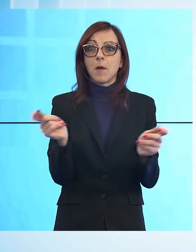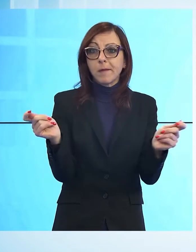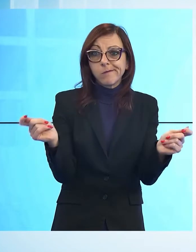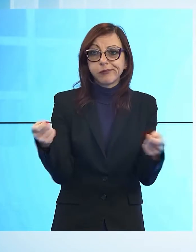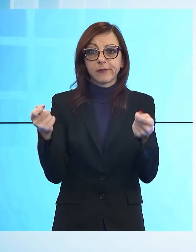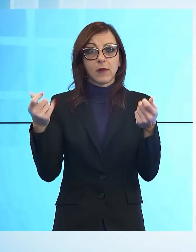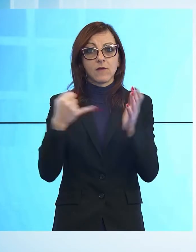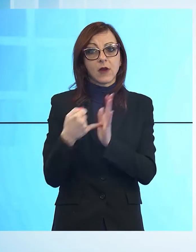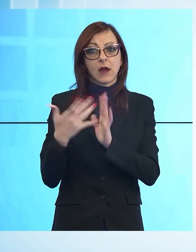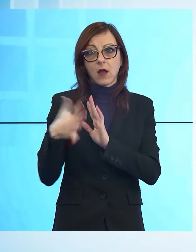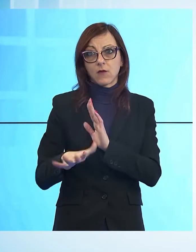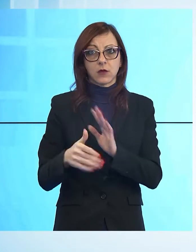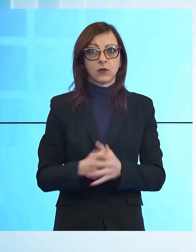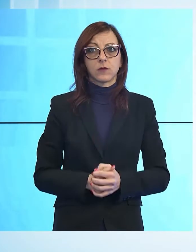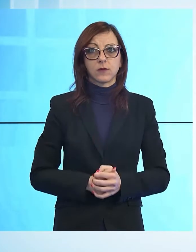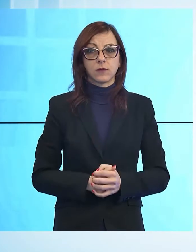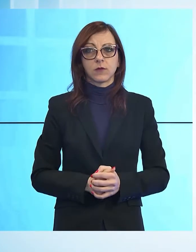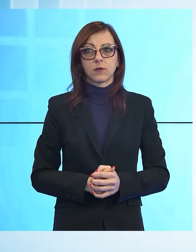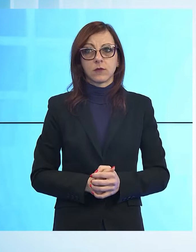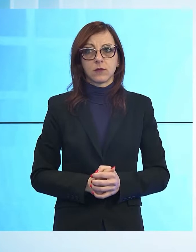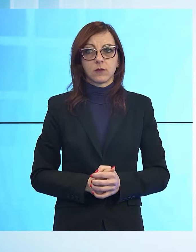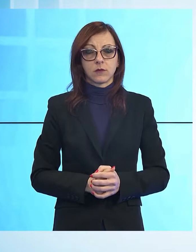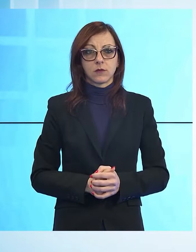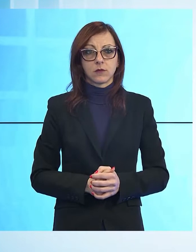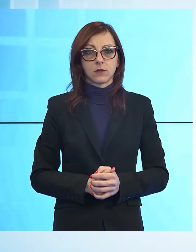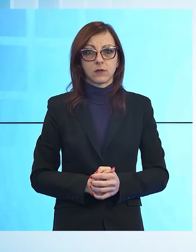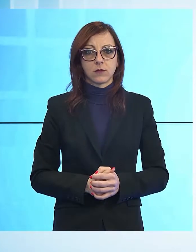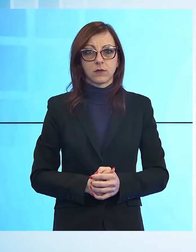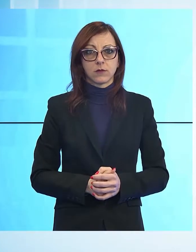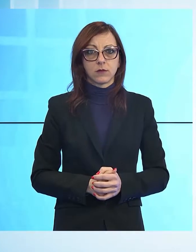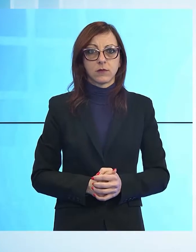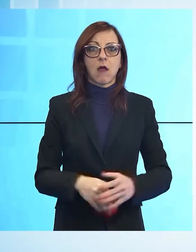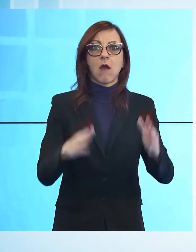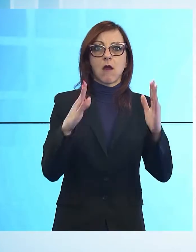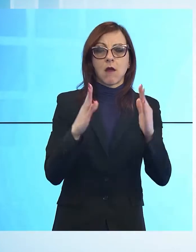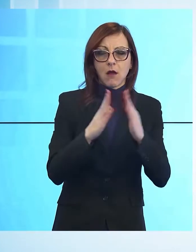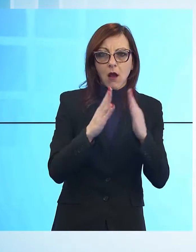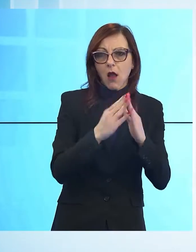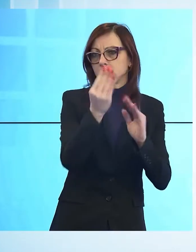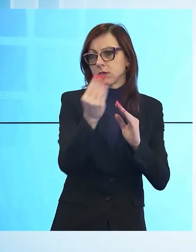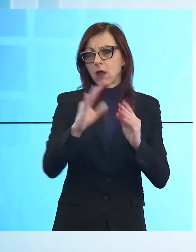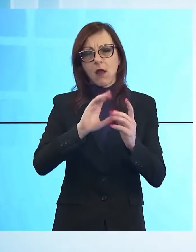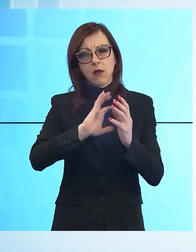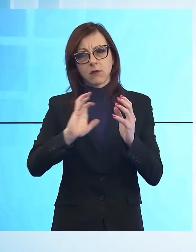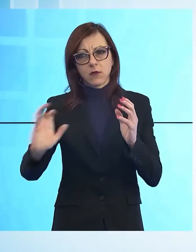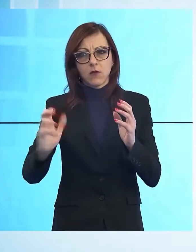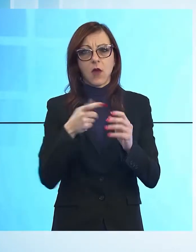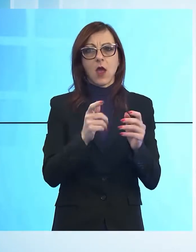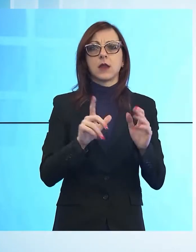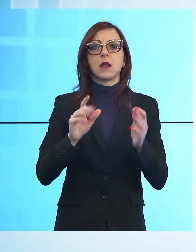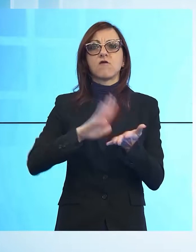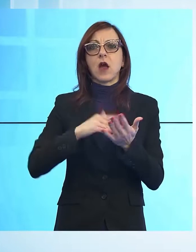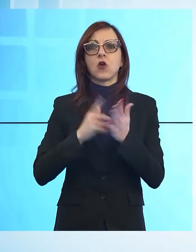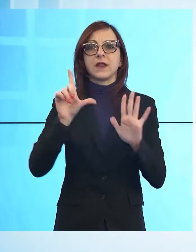questi beni. Ce ne parla Silvia Tonion. Beni immobili e immobili per 7 milioni di euro confiscati a